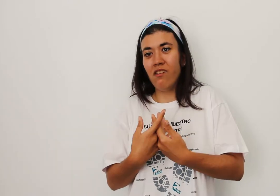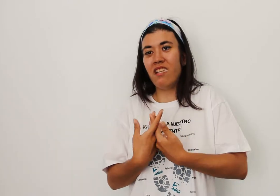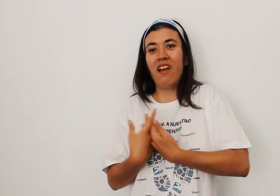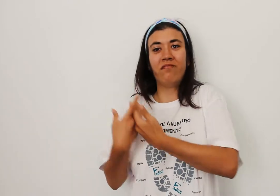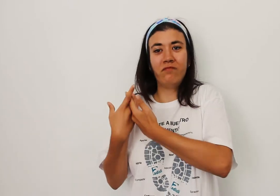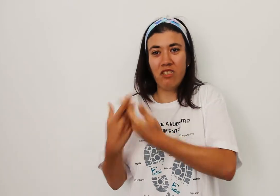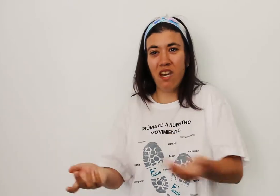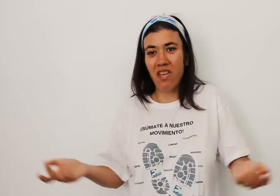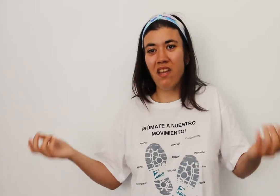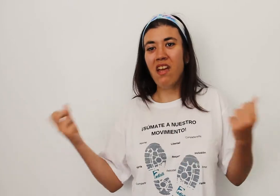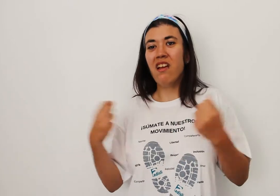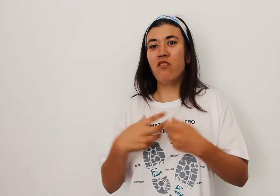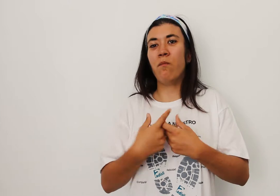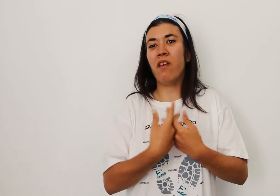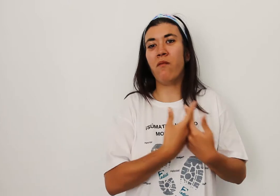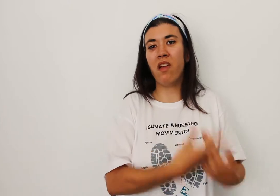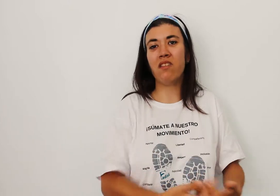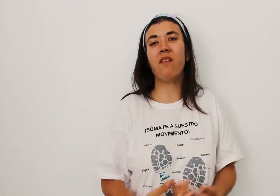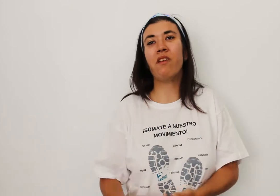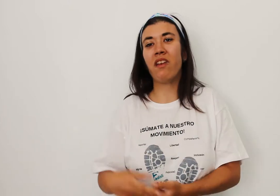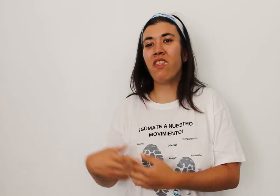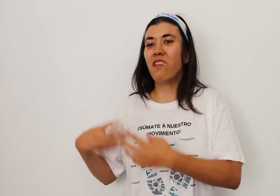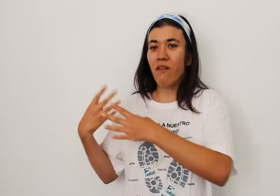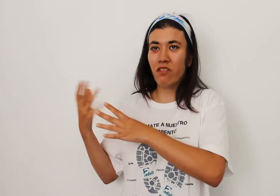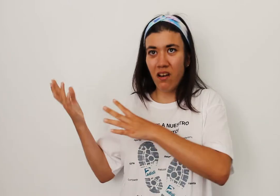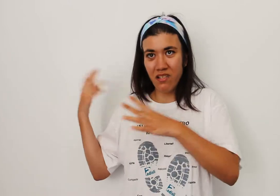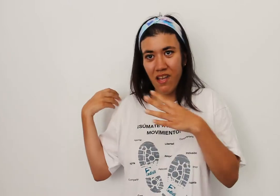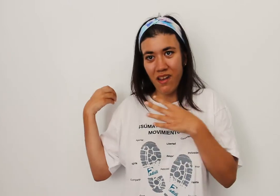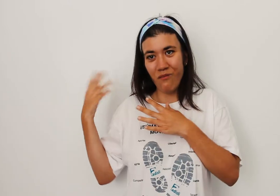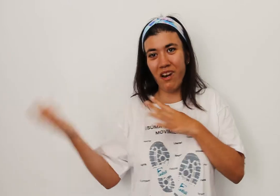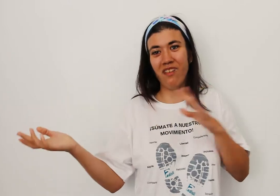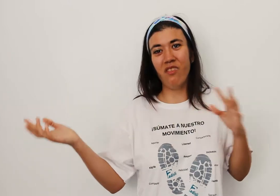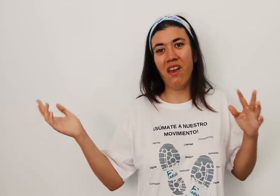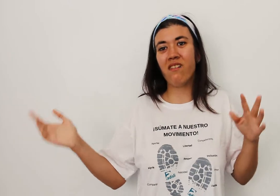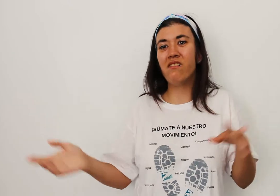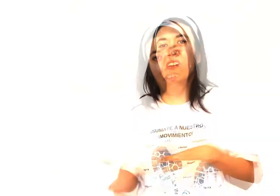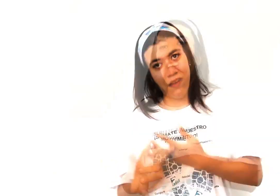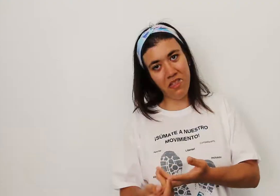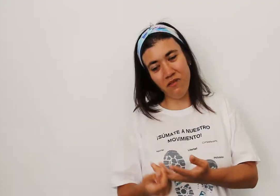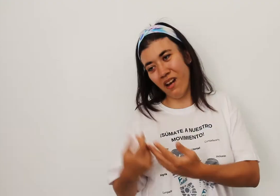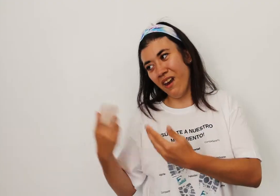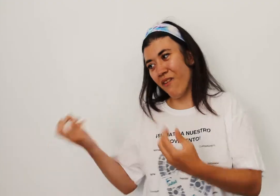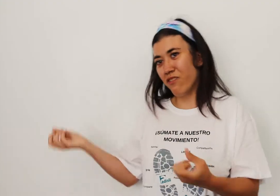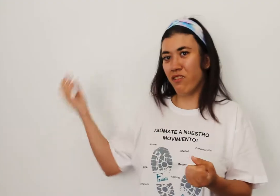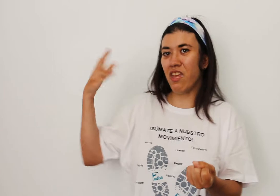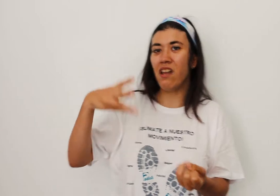o sea nos tratan súper bien, siempre que necesitamos algo están ahí para ayudarnos y hacen una gran labor social